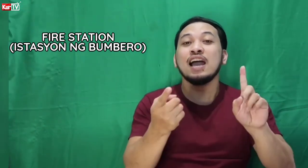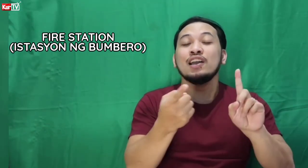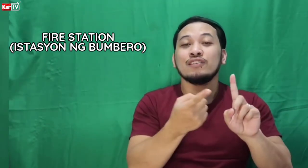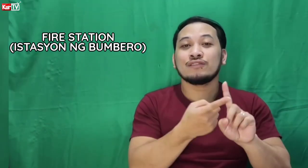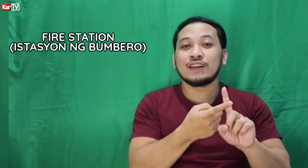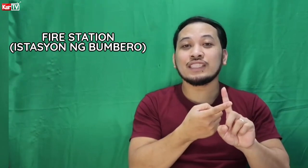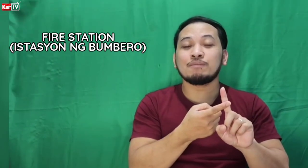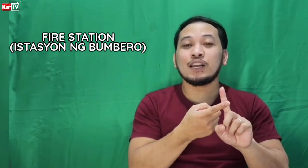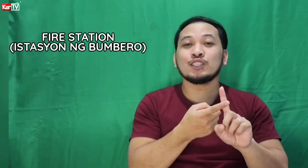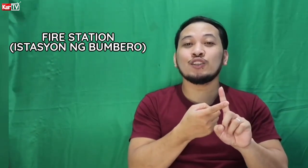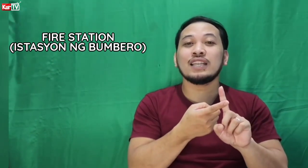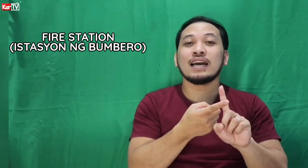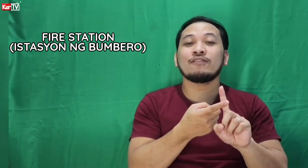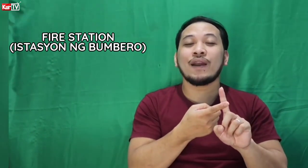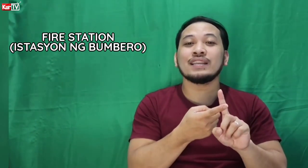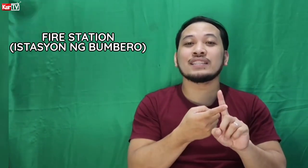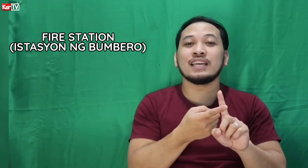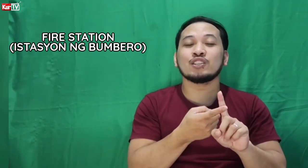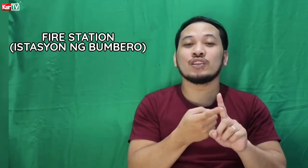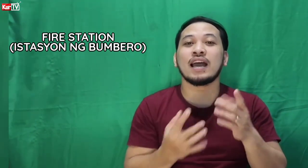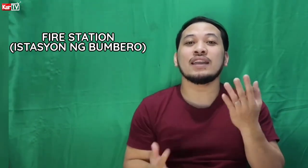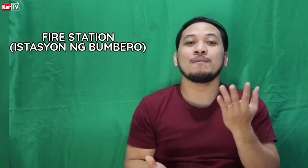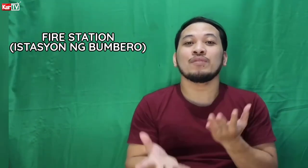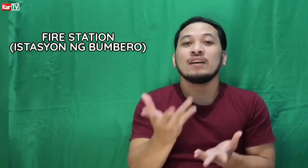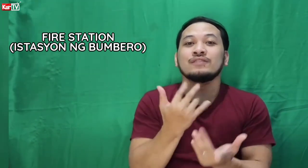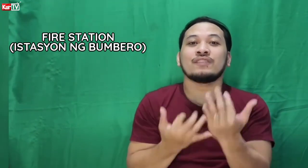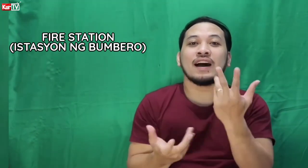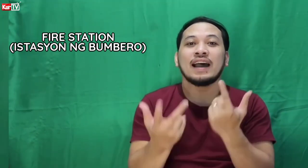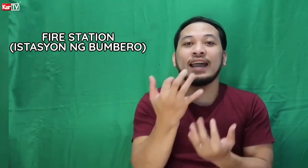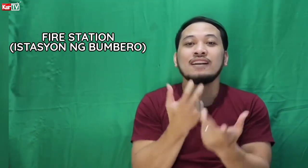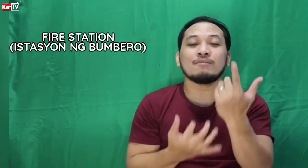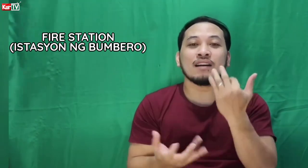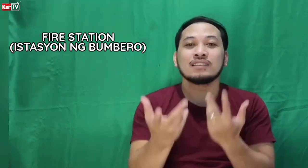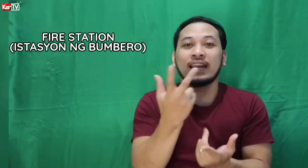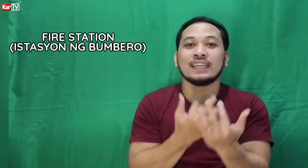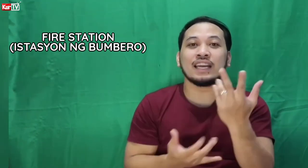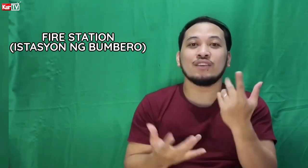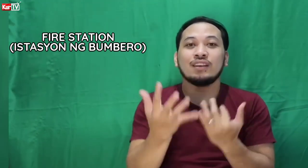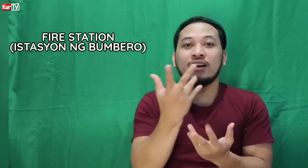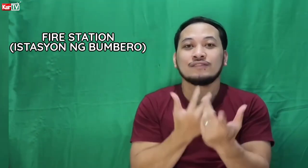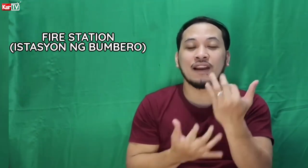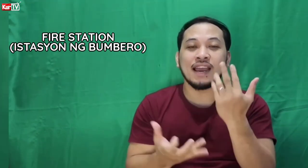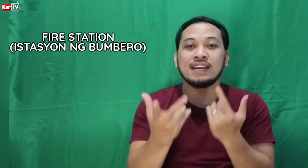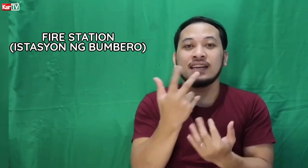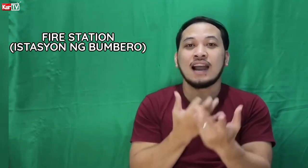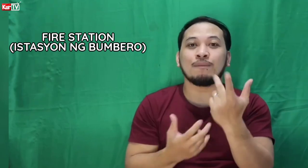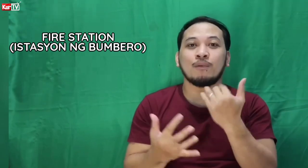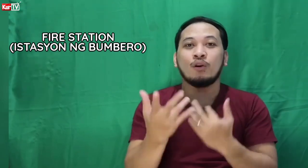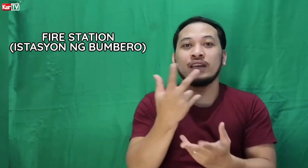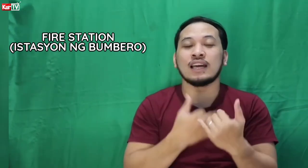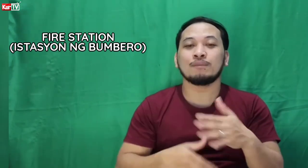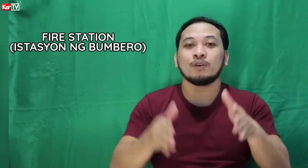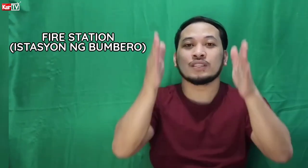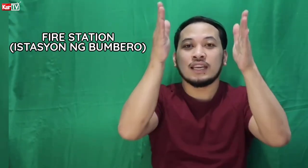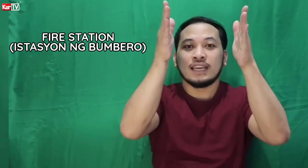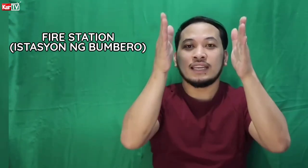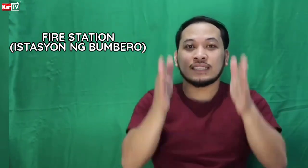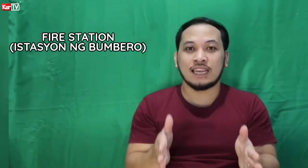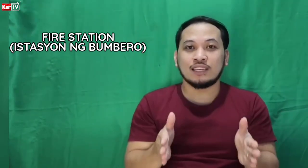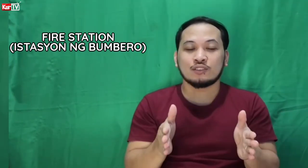Yung first version ng Fire Station ay Fire. Mag-sign kayo ng Fire. Nang apoy. Tapos Station.